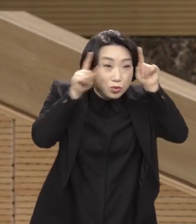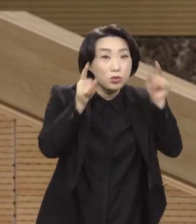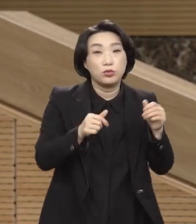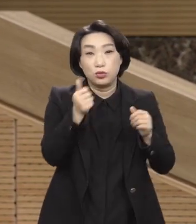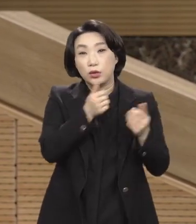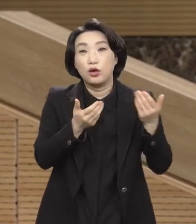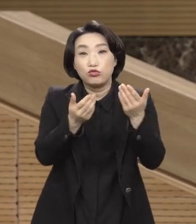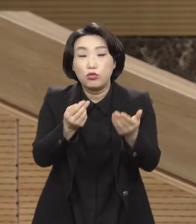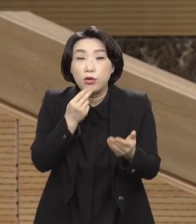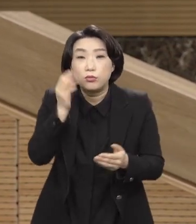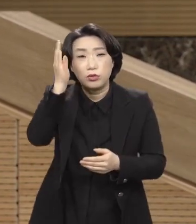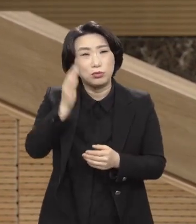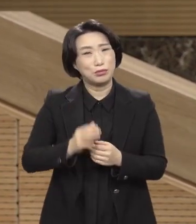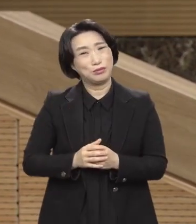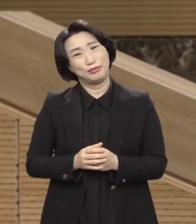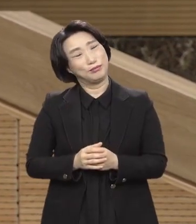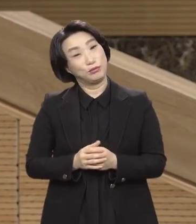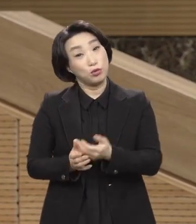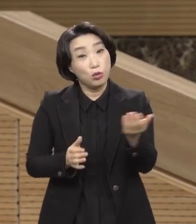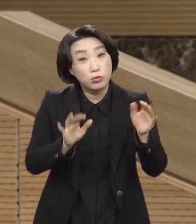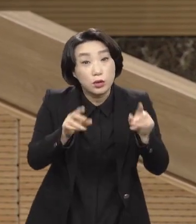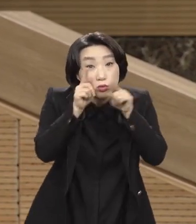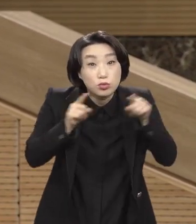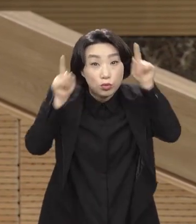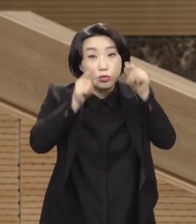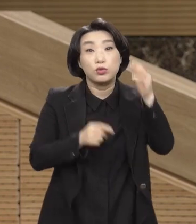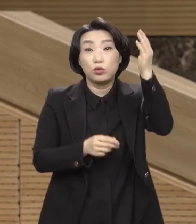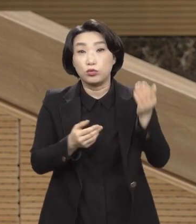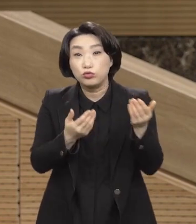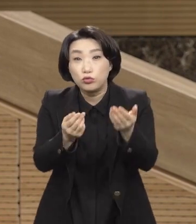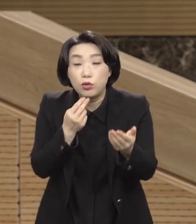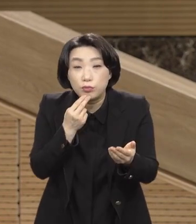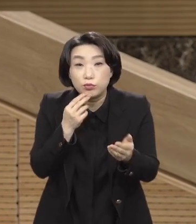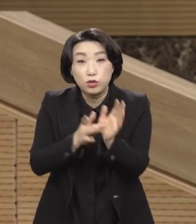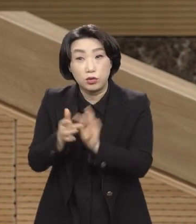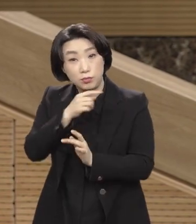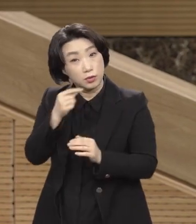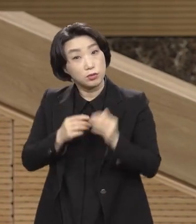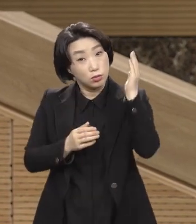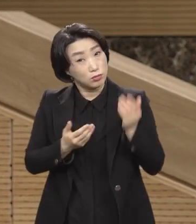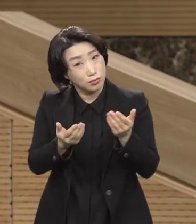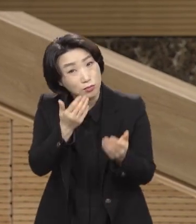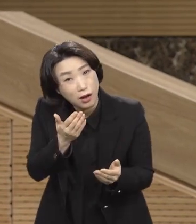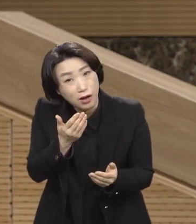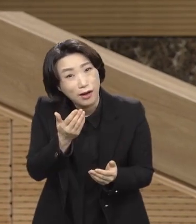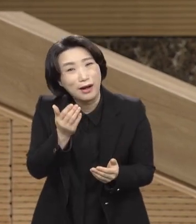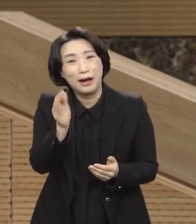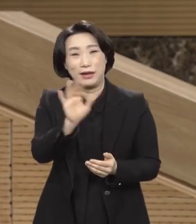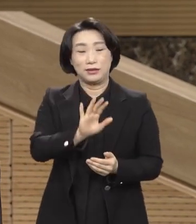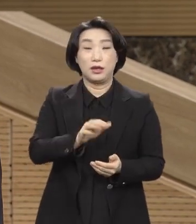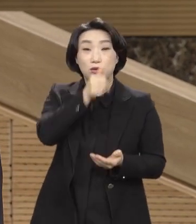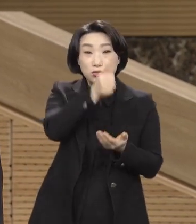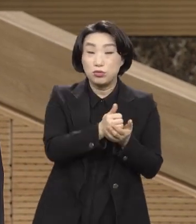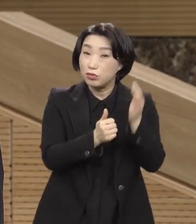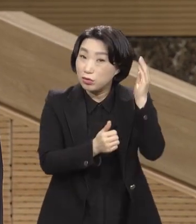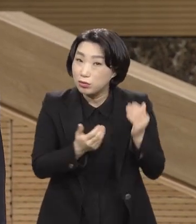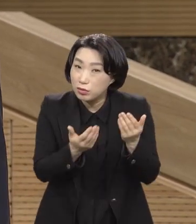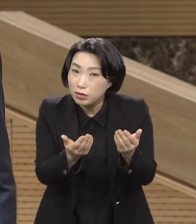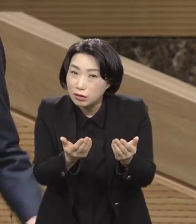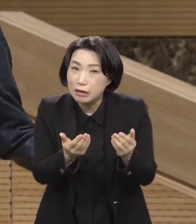설교가 예수 피를 말하겠소 죄를 말하겠소 우리는